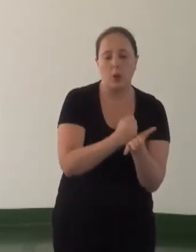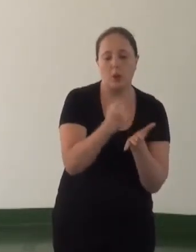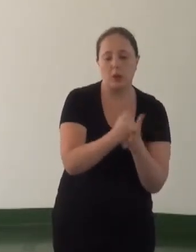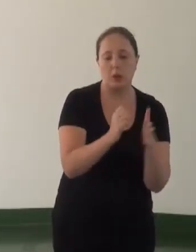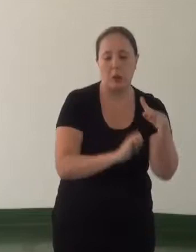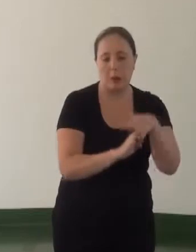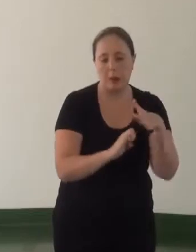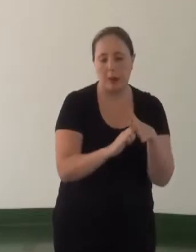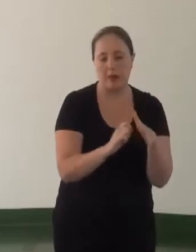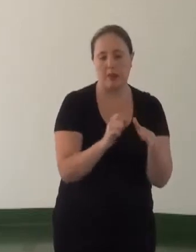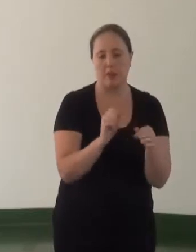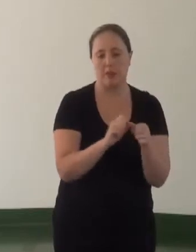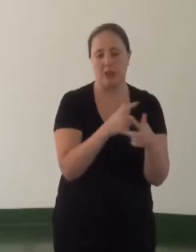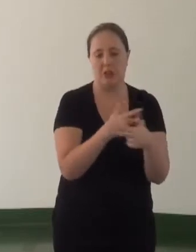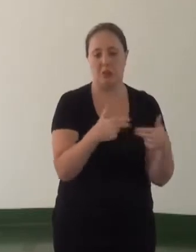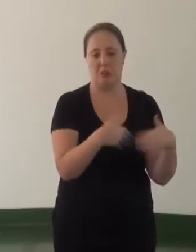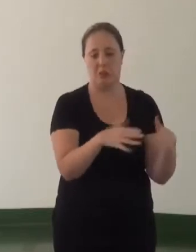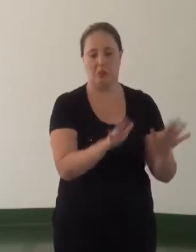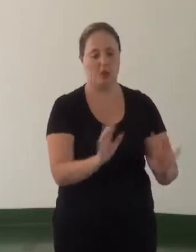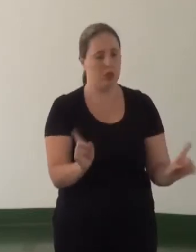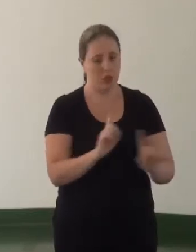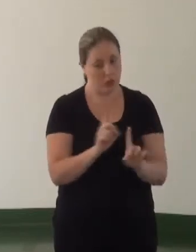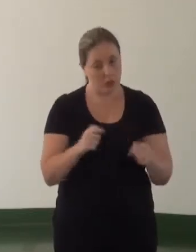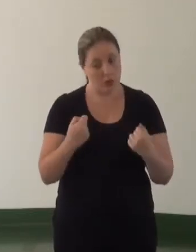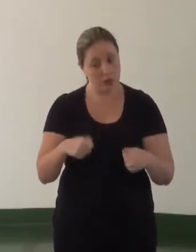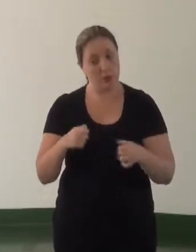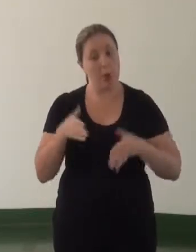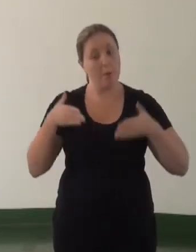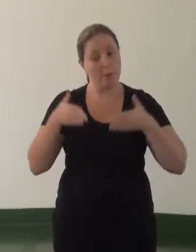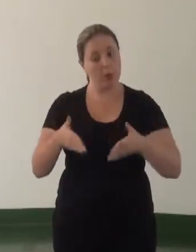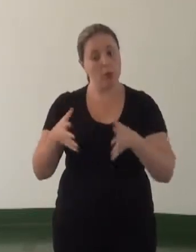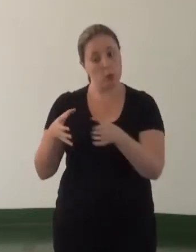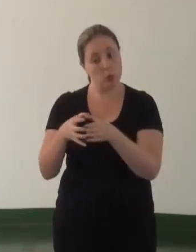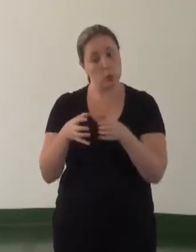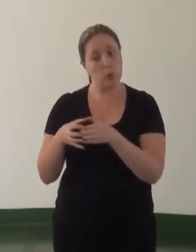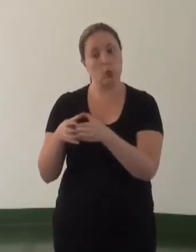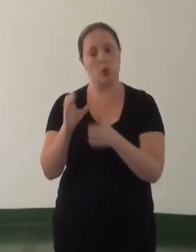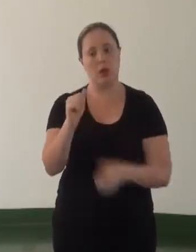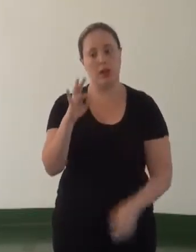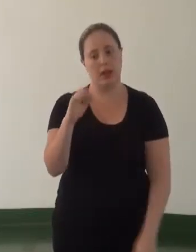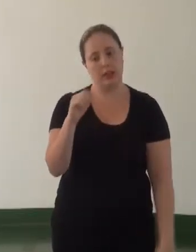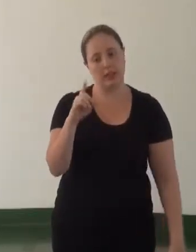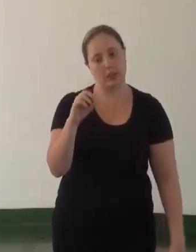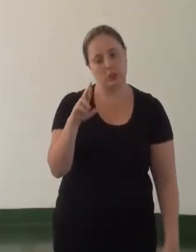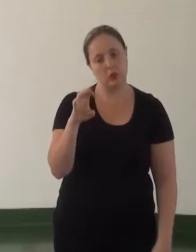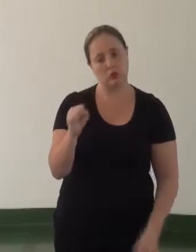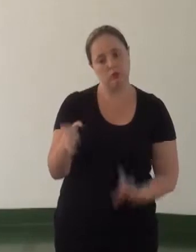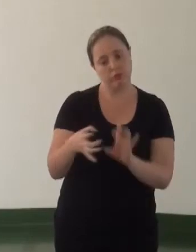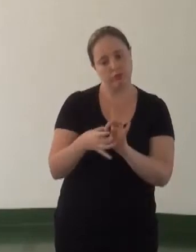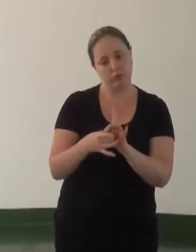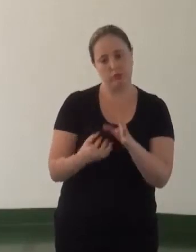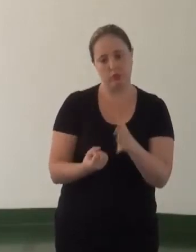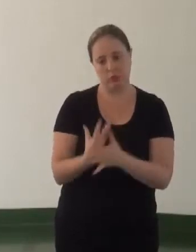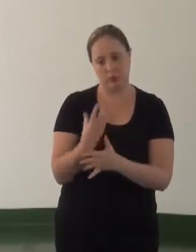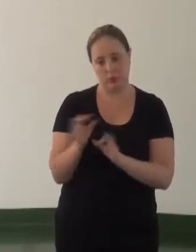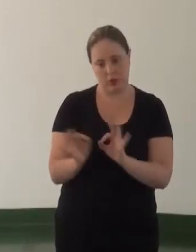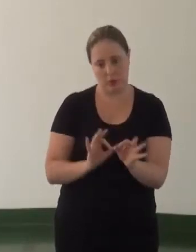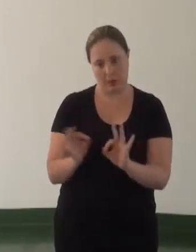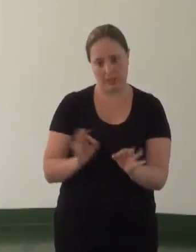fazendo de qualquer jeito. É necessária a participação das organizações de catadores nessa elaboração.